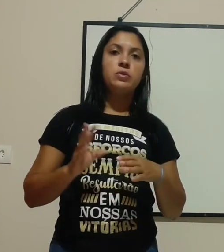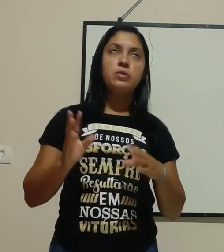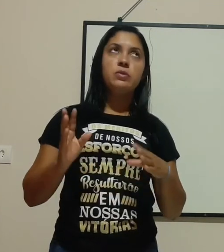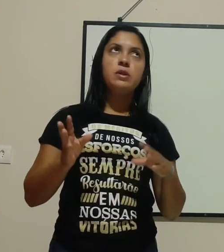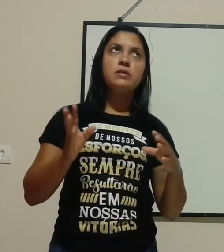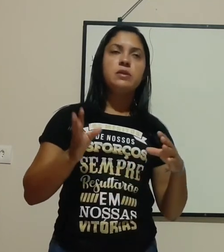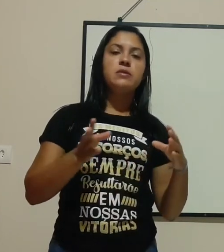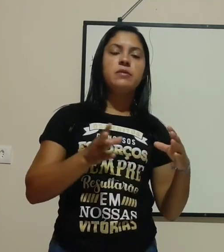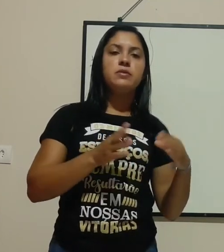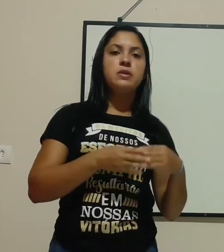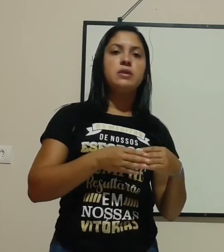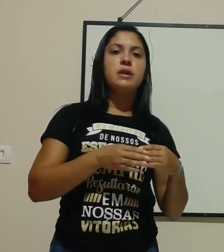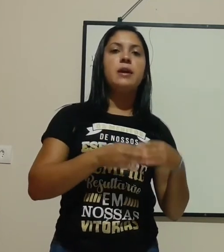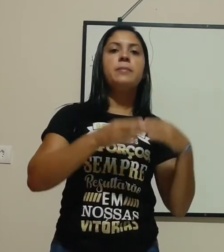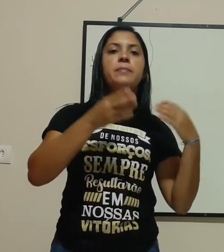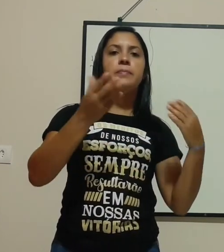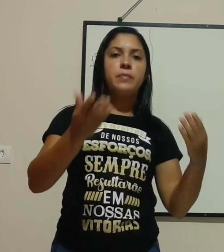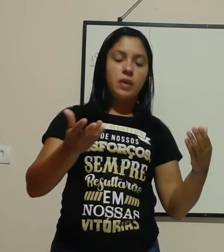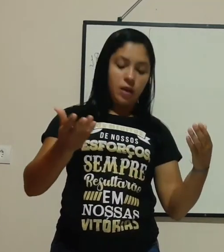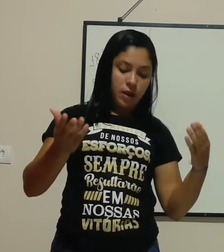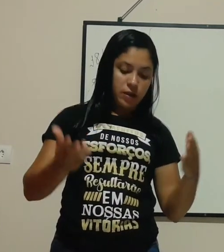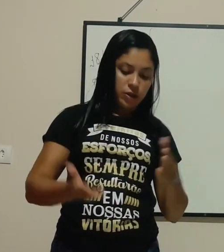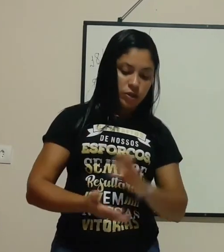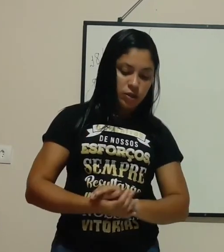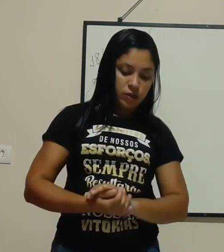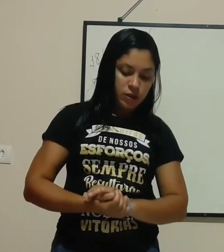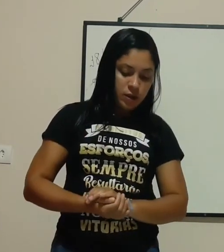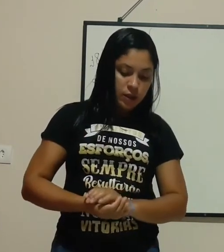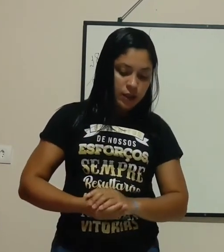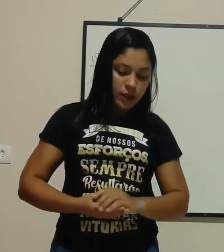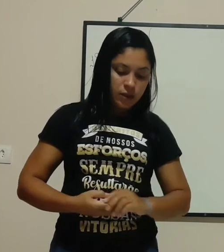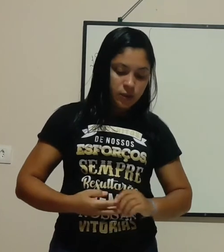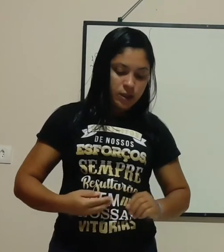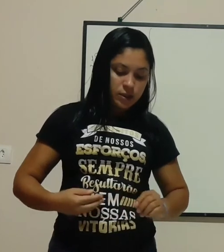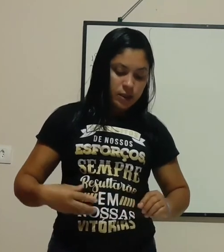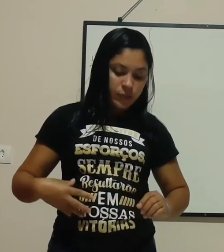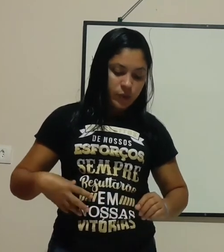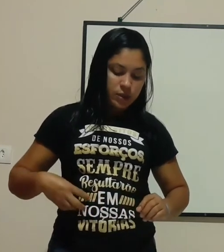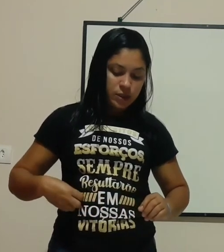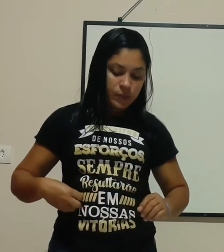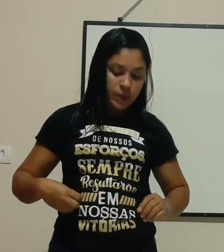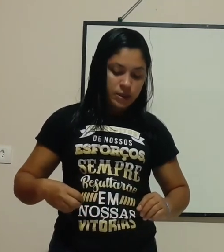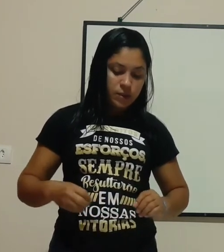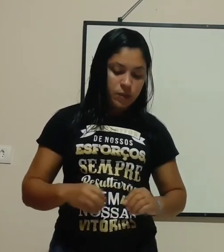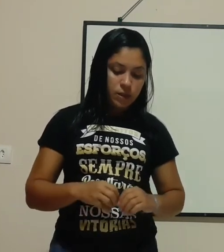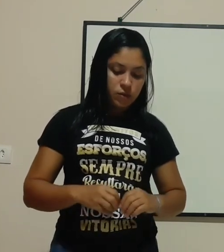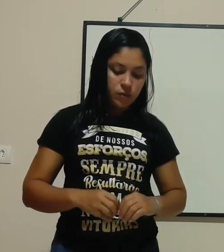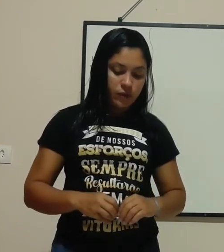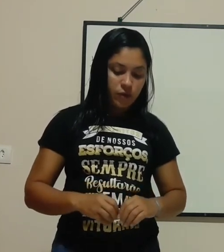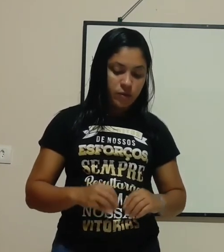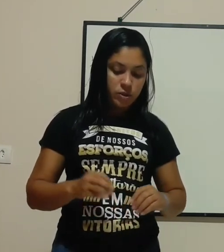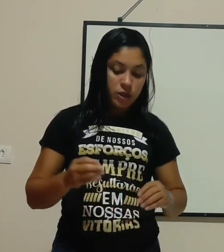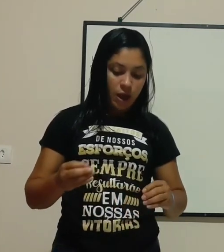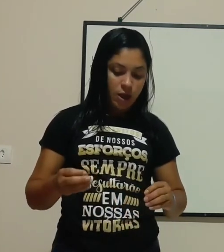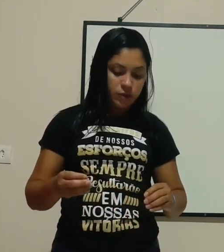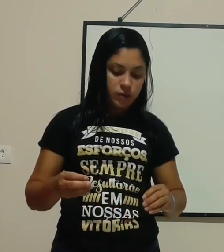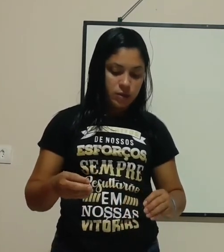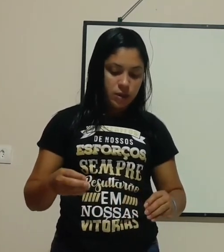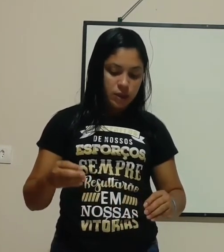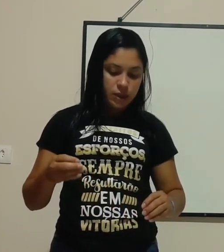Tudo isso a gente vai utilizar a energia. Na natureza, ela pode ser percebida sob a forma de raios, que